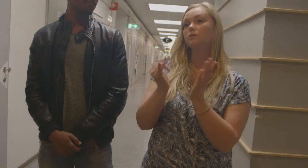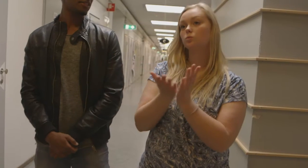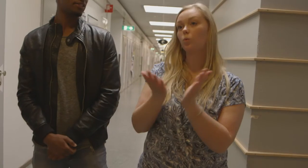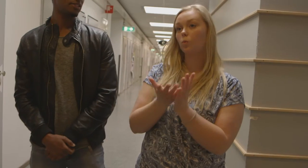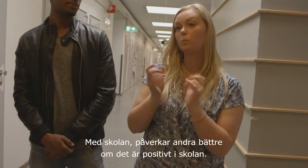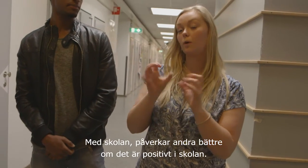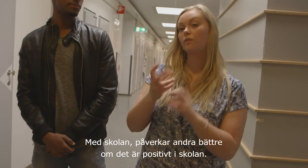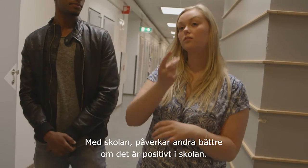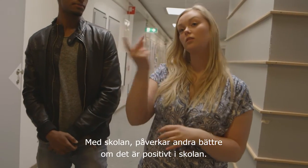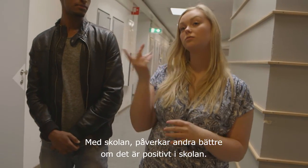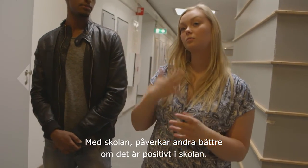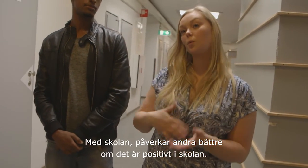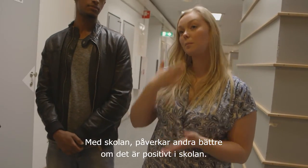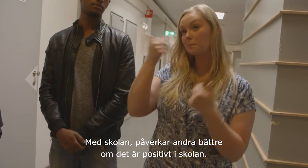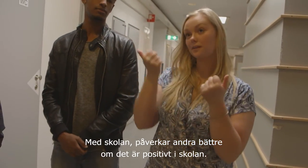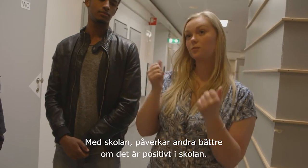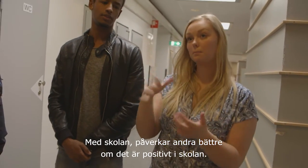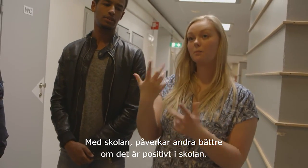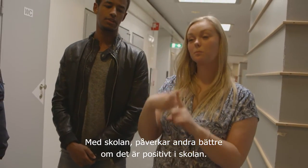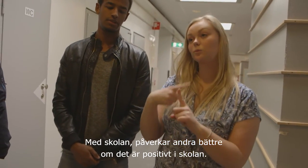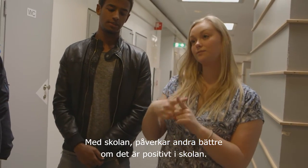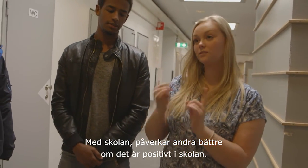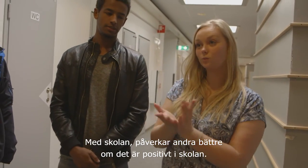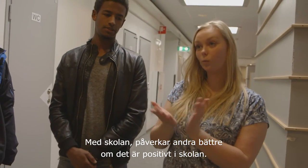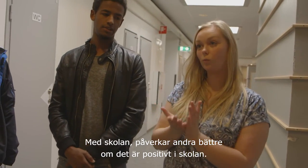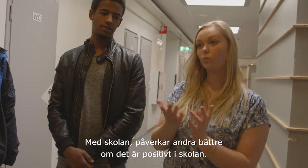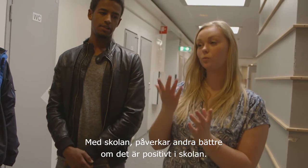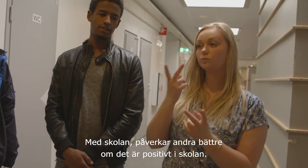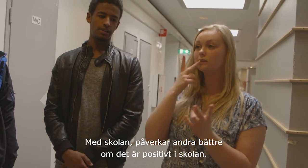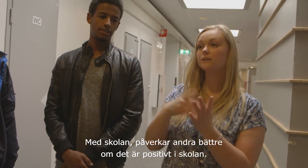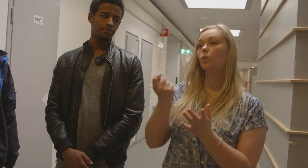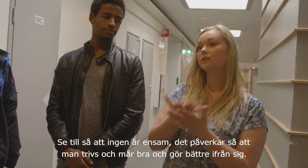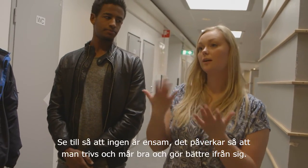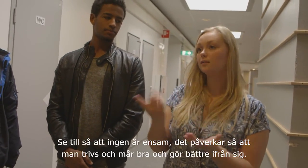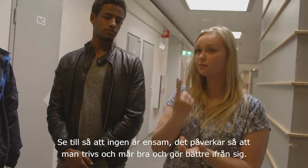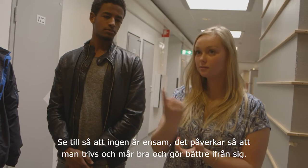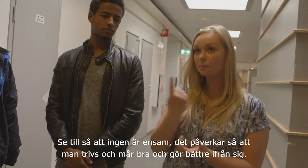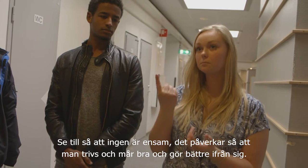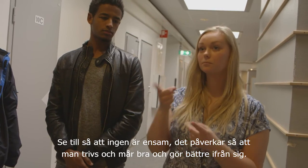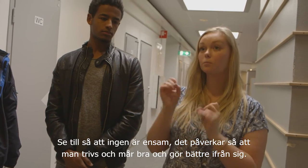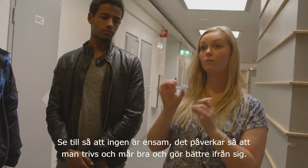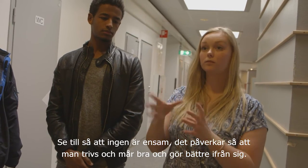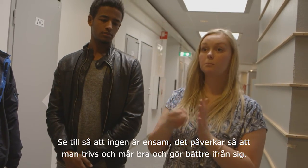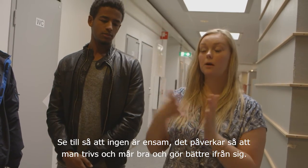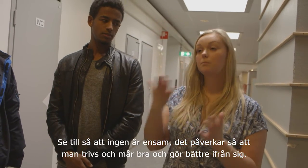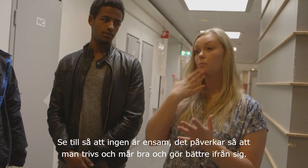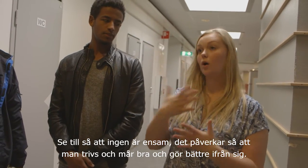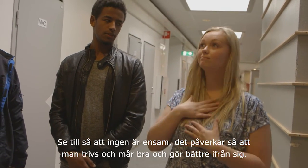Skolan påverkar annat. Man mår bättre om det är positivt i skolan. Man kan se till att någon inte är ensam. Det påverkar hur man mår och